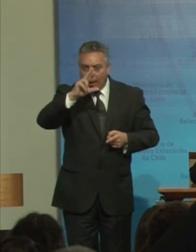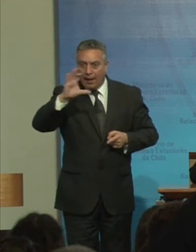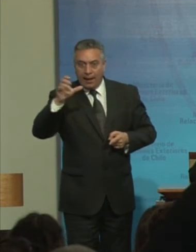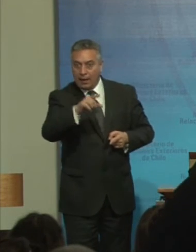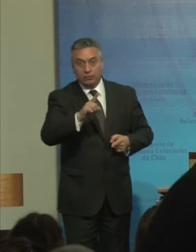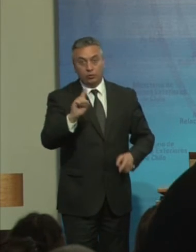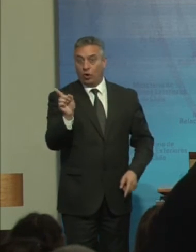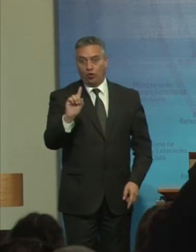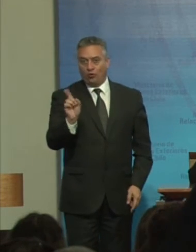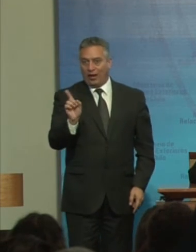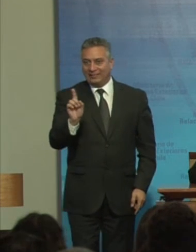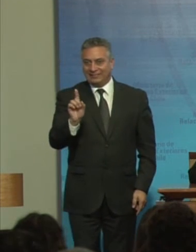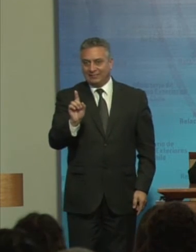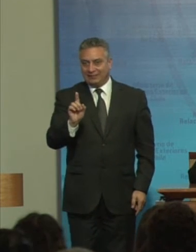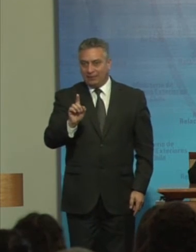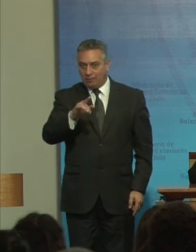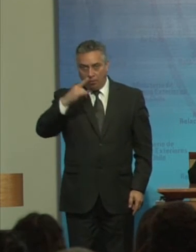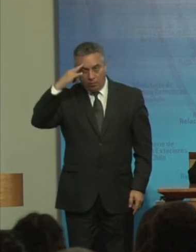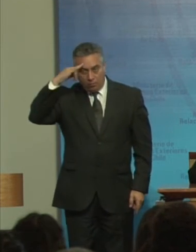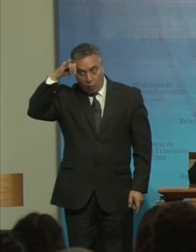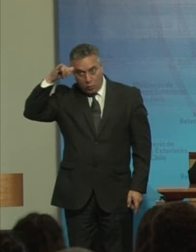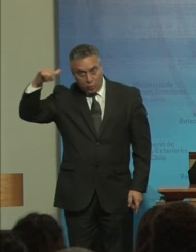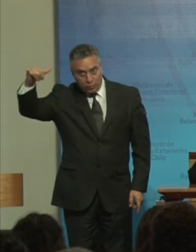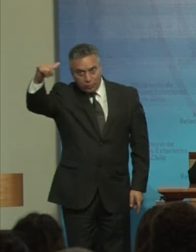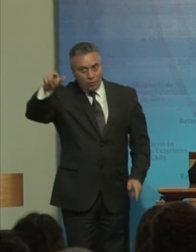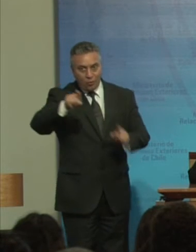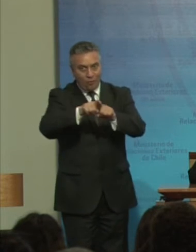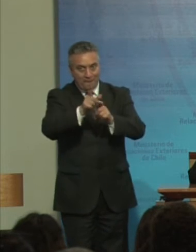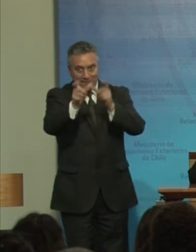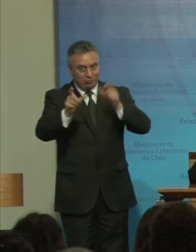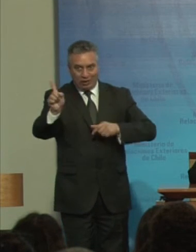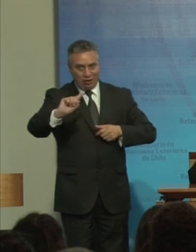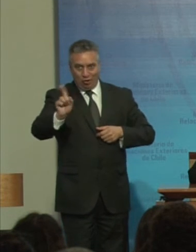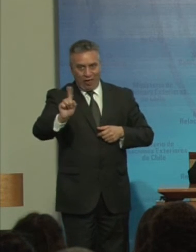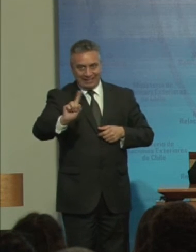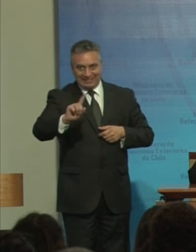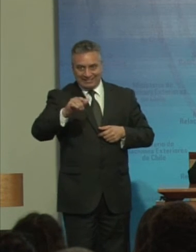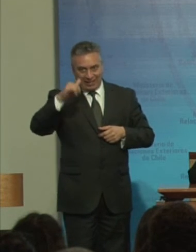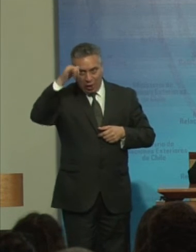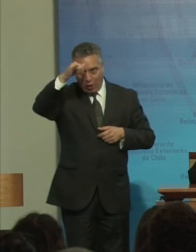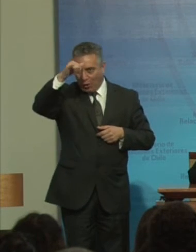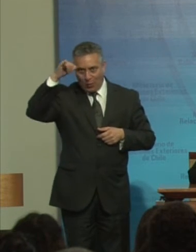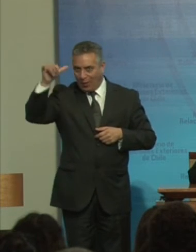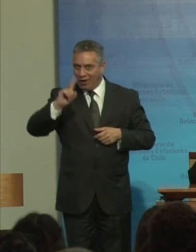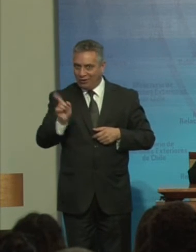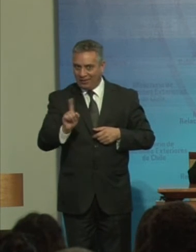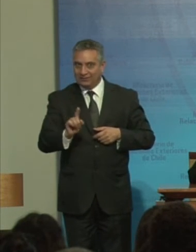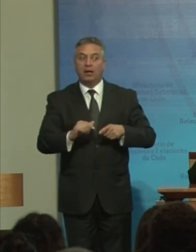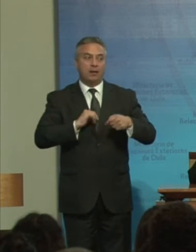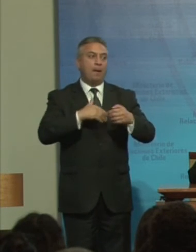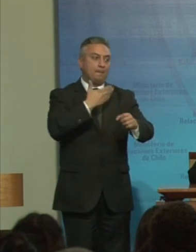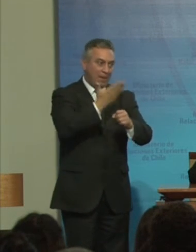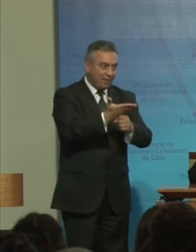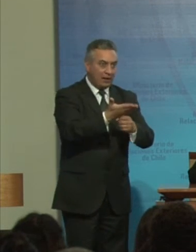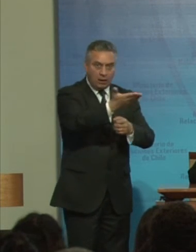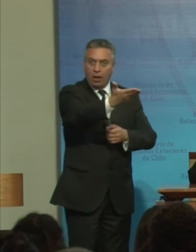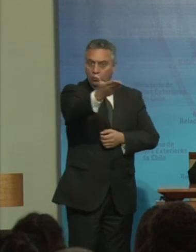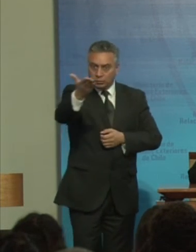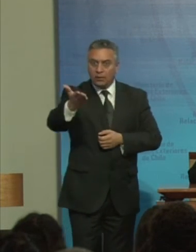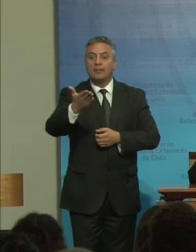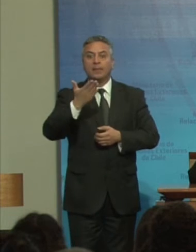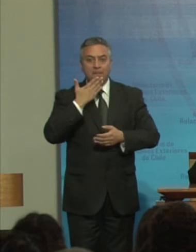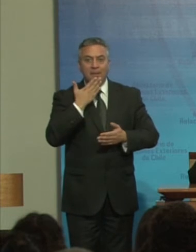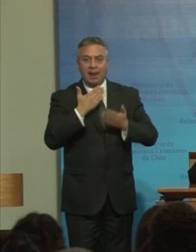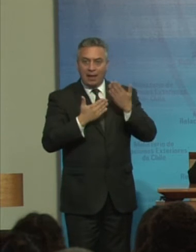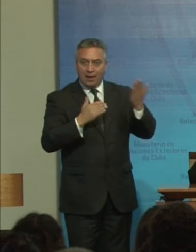común De todas las personas Yo quiero Pedirles Realmente Porque también Ella tuvo Gran